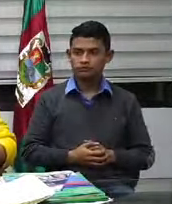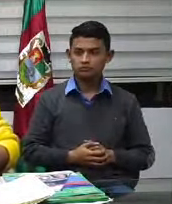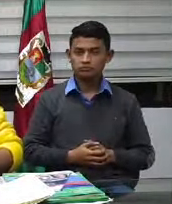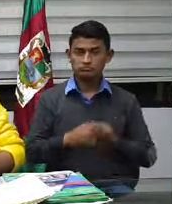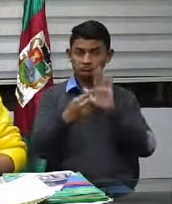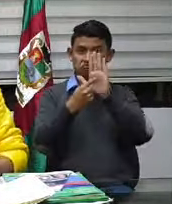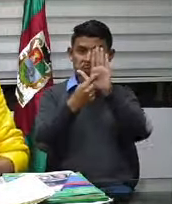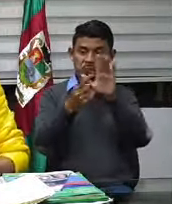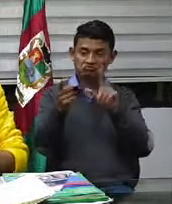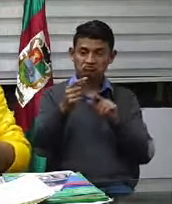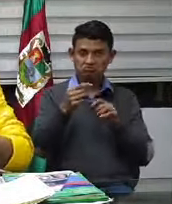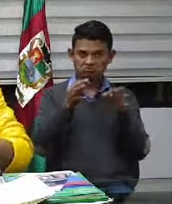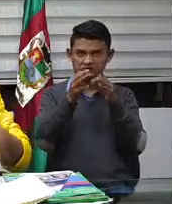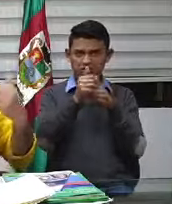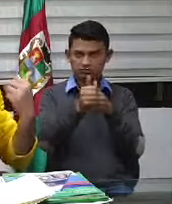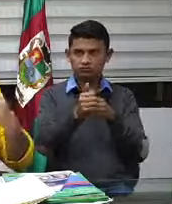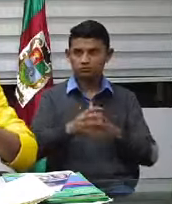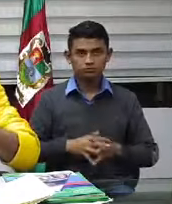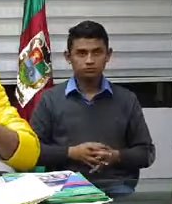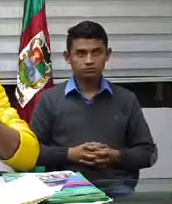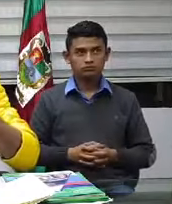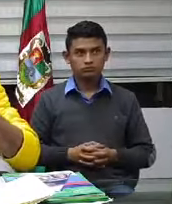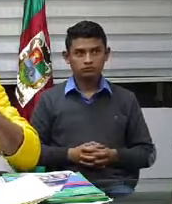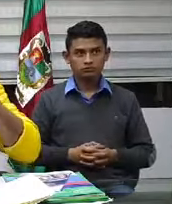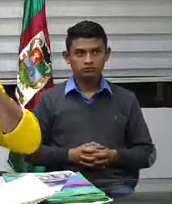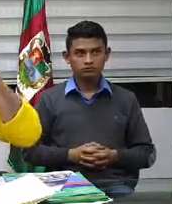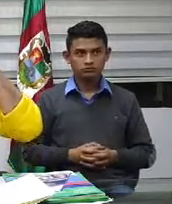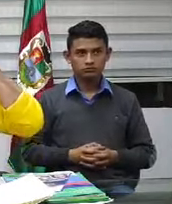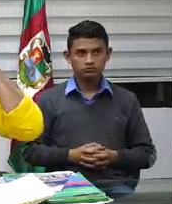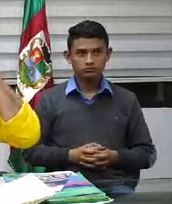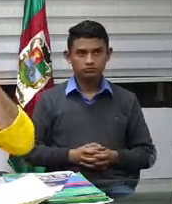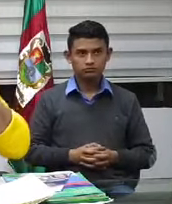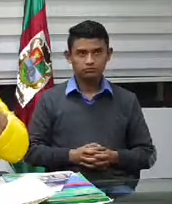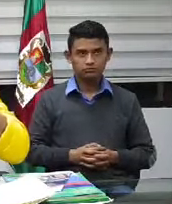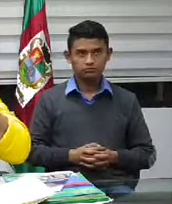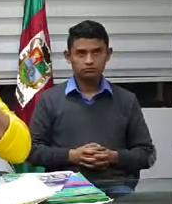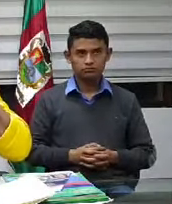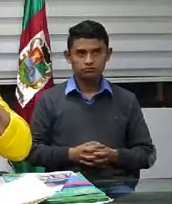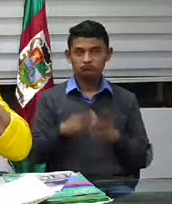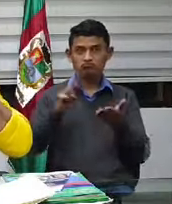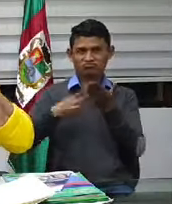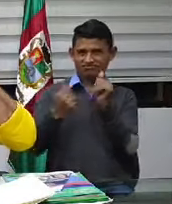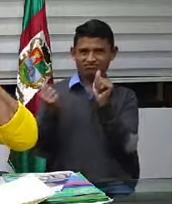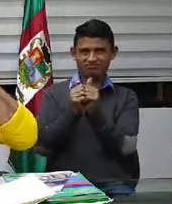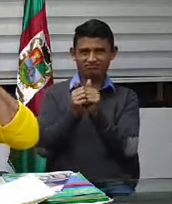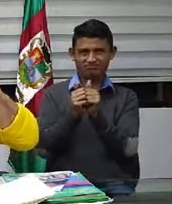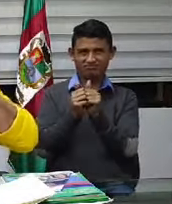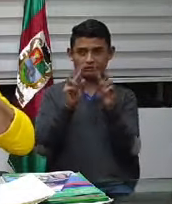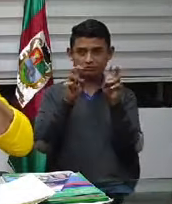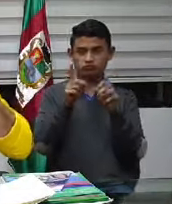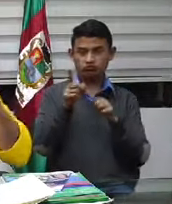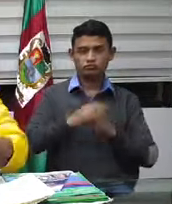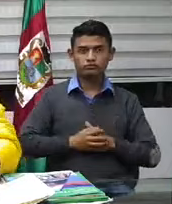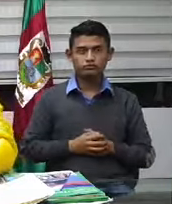Aunque aquí, pues, realmente está solo mi amigo, el intérprete, y las otras personas están aún menos.